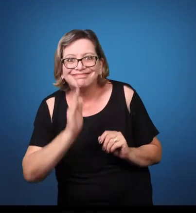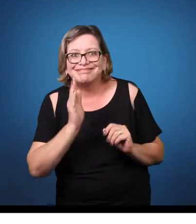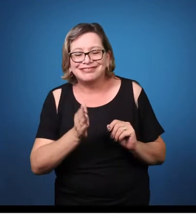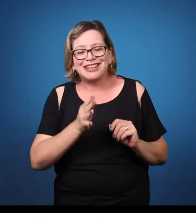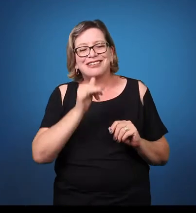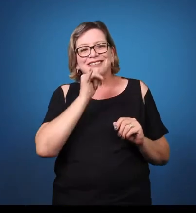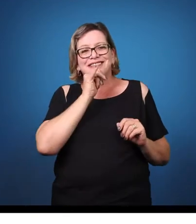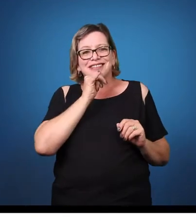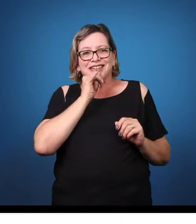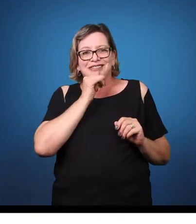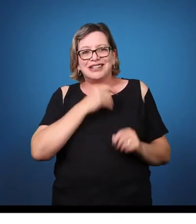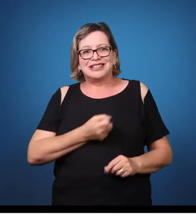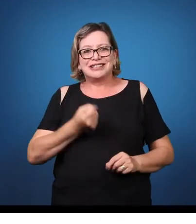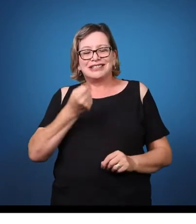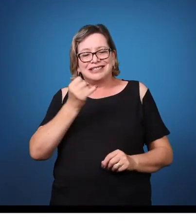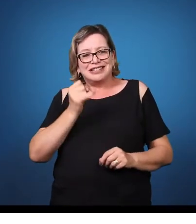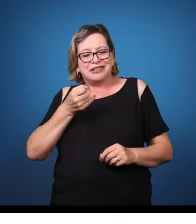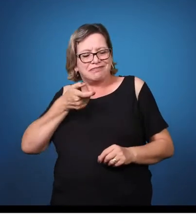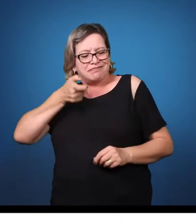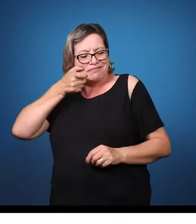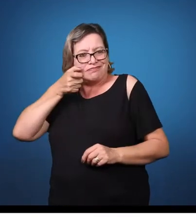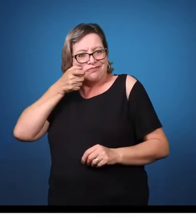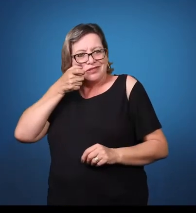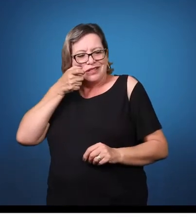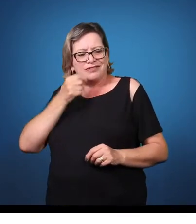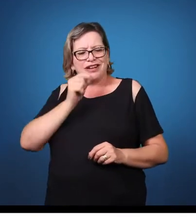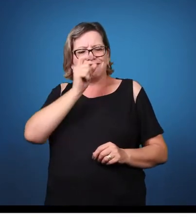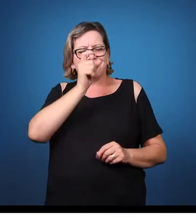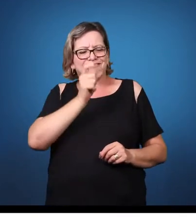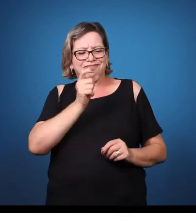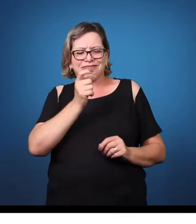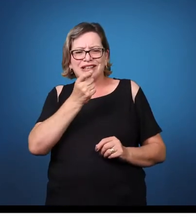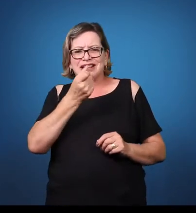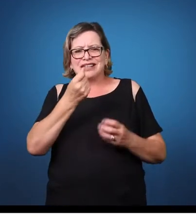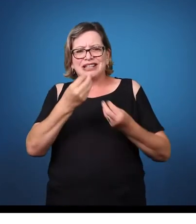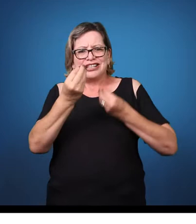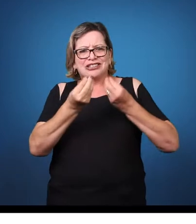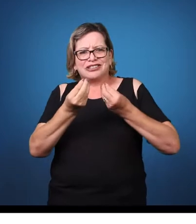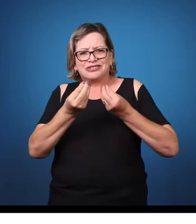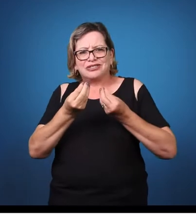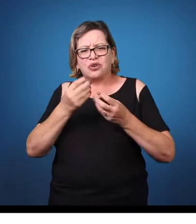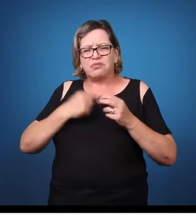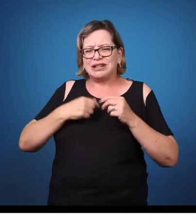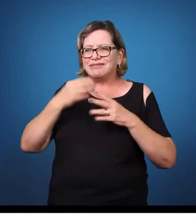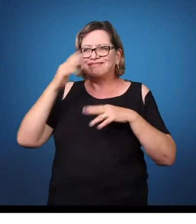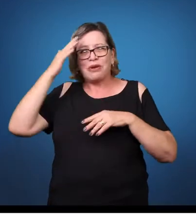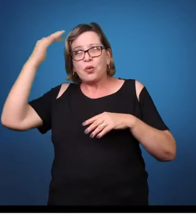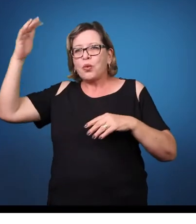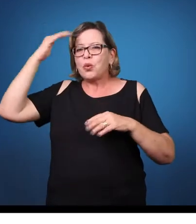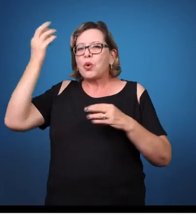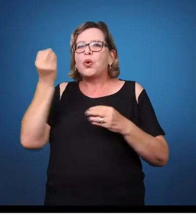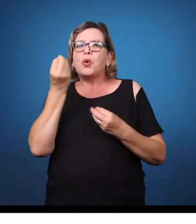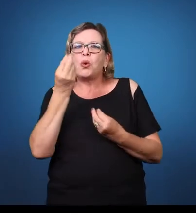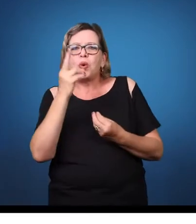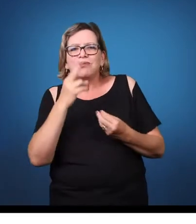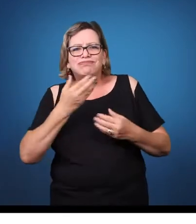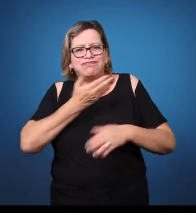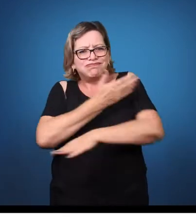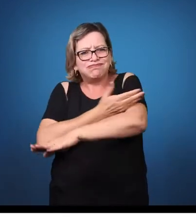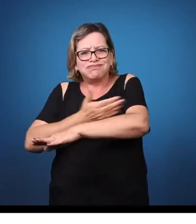seis comportamentos dessa criança em termos de desatenção, em termos de comportamento motor excessivo, no